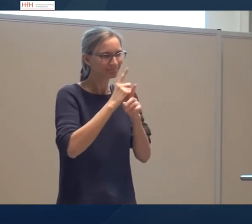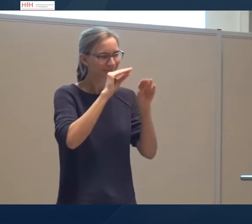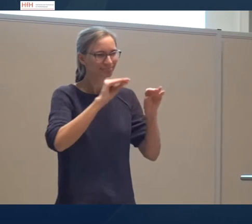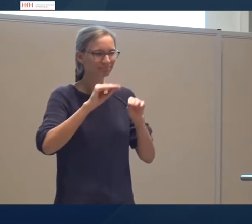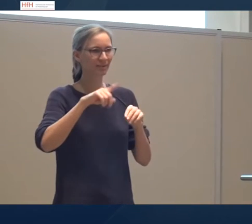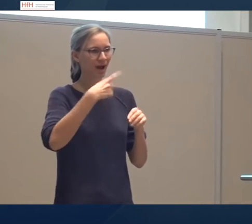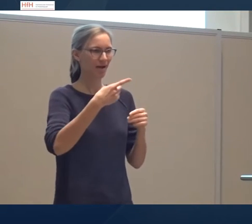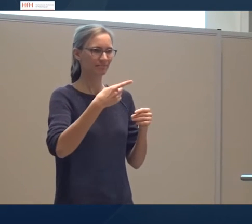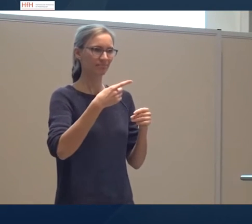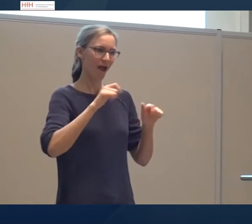geredet haben.